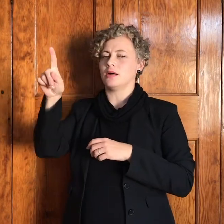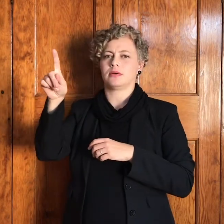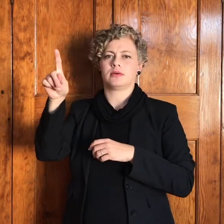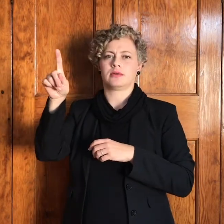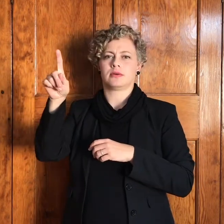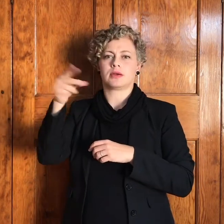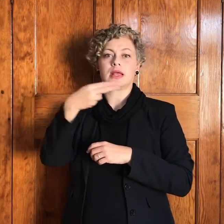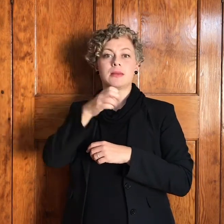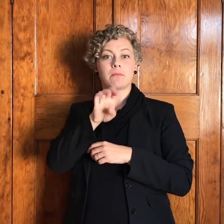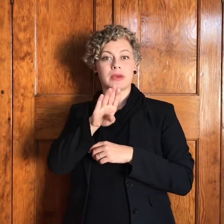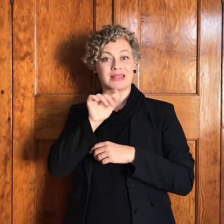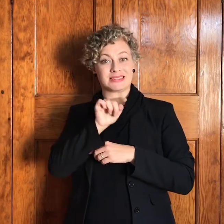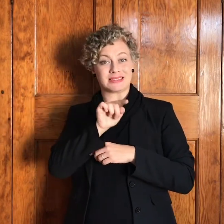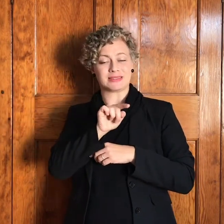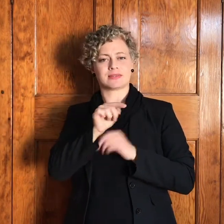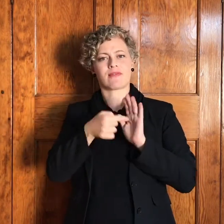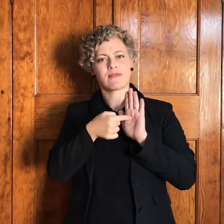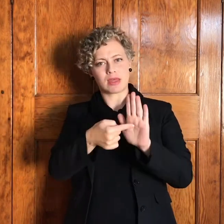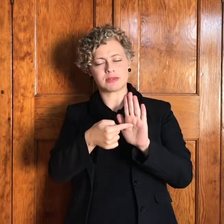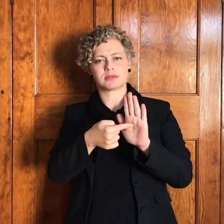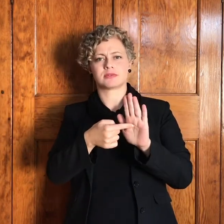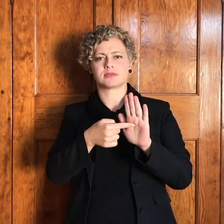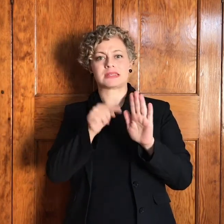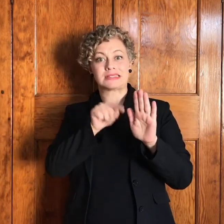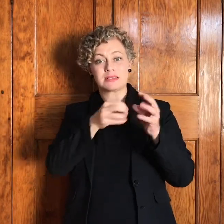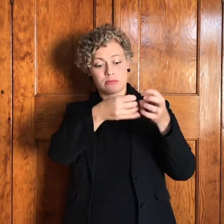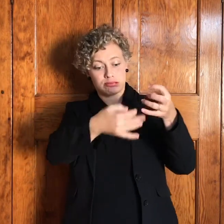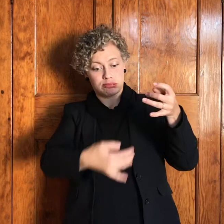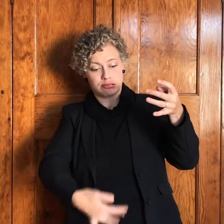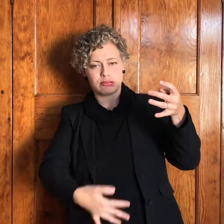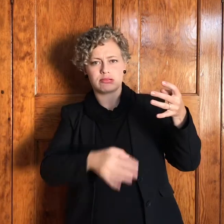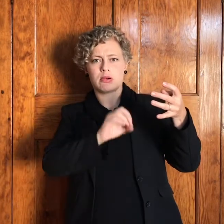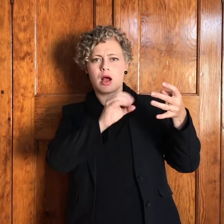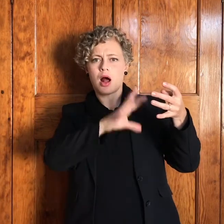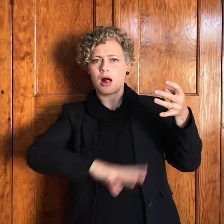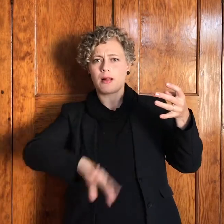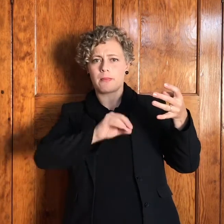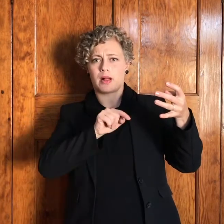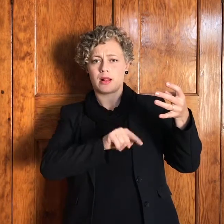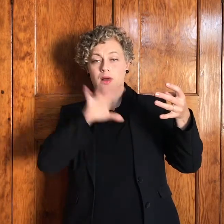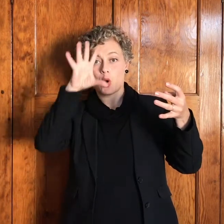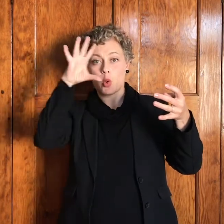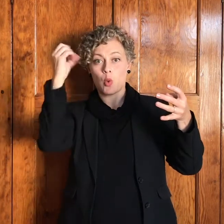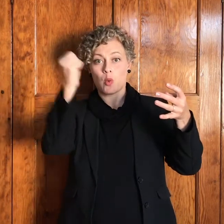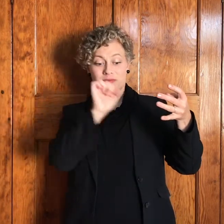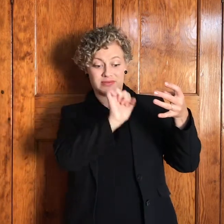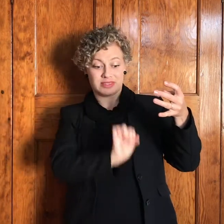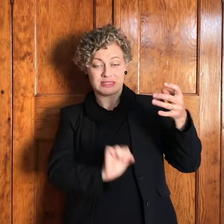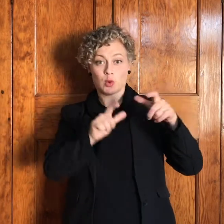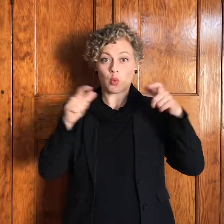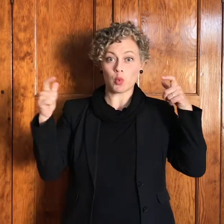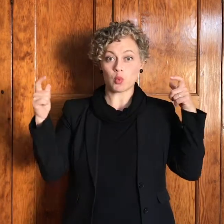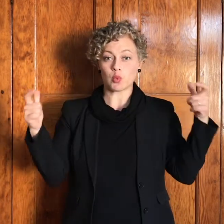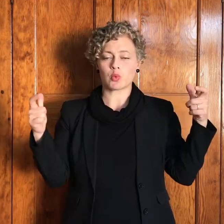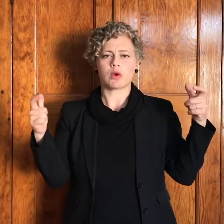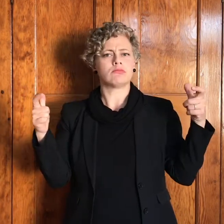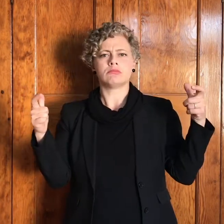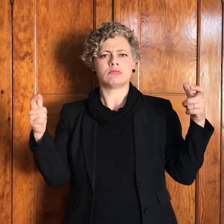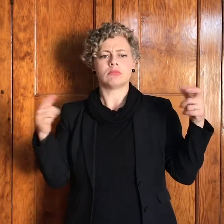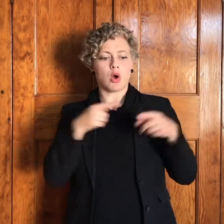jacob nie dat hulle geloof so groot was dat hulle so sterk en so onwrikbaar en so onbesproke was nie